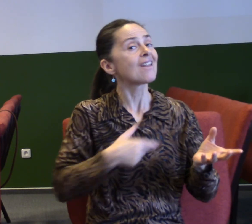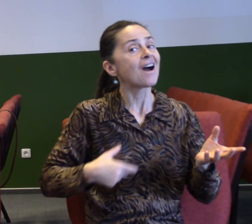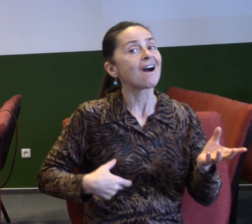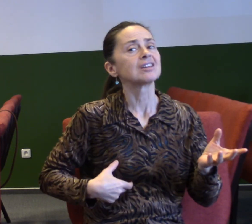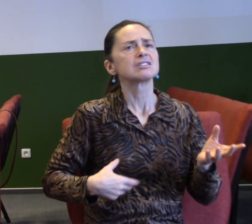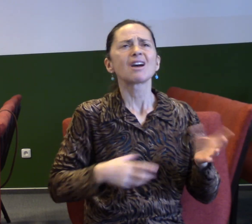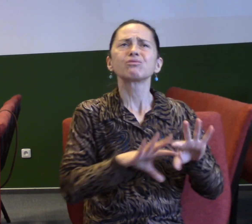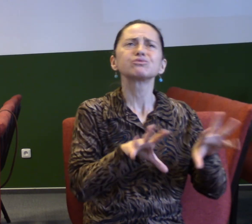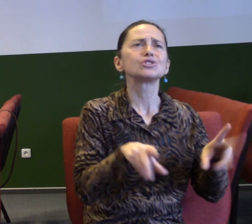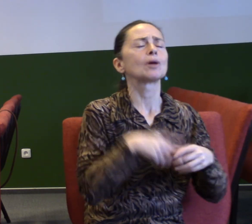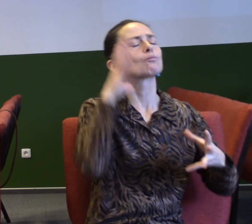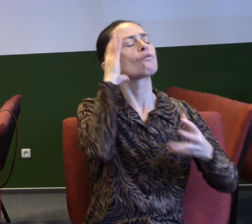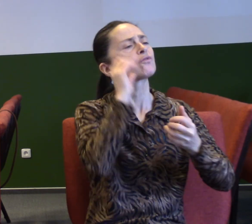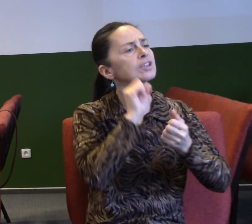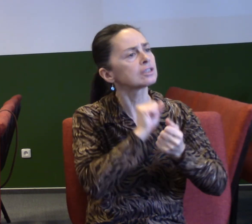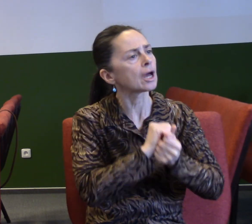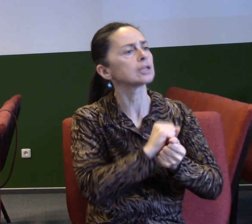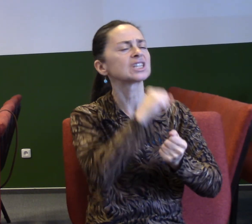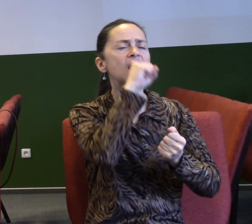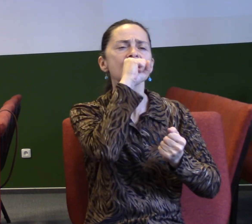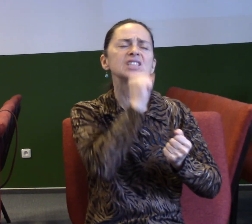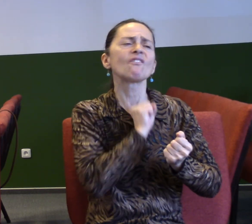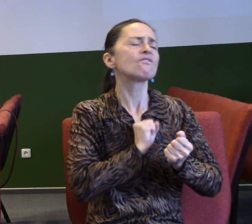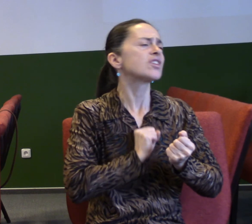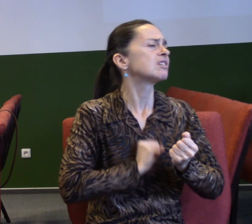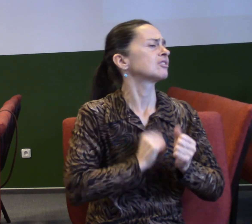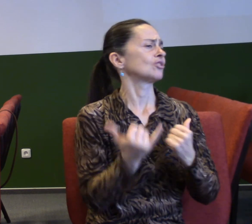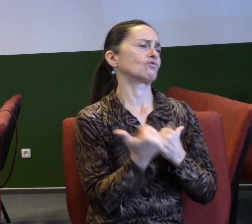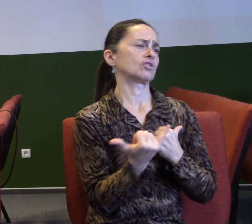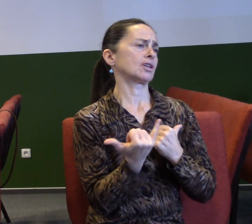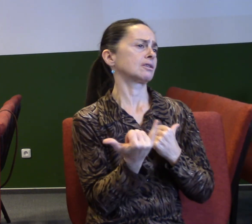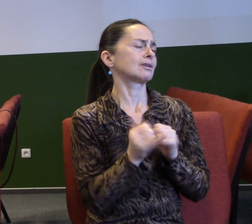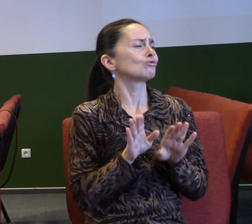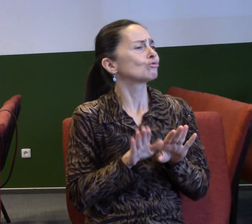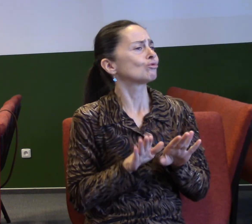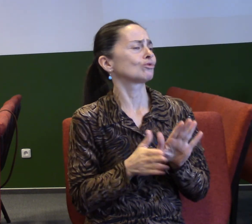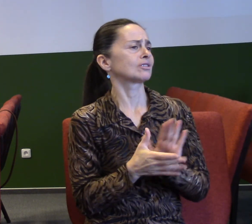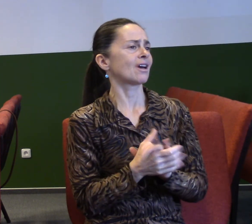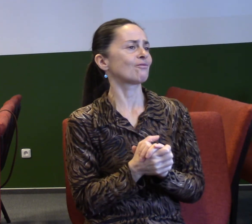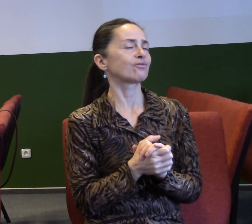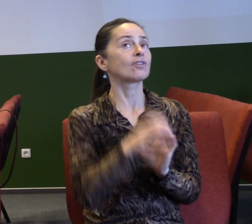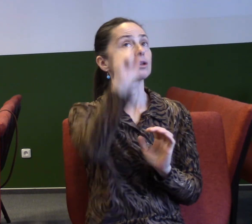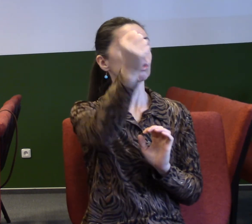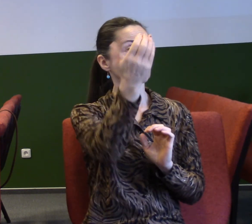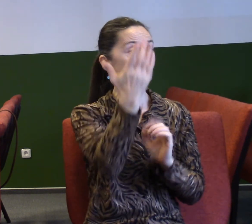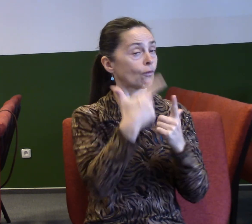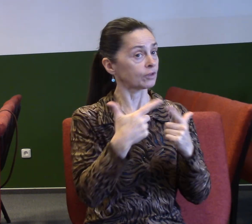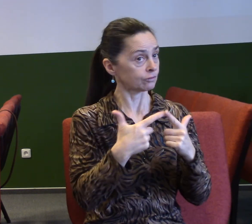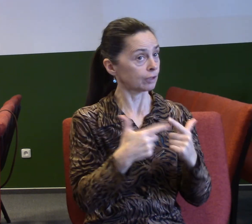věří, ve všechno doufá a všechno vydrží. Láska, o které Boží slovo říká, že pán Bůh se rozhodl jí